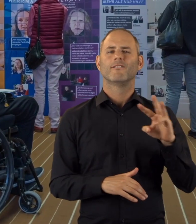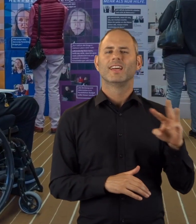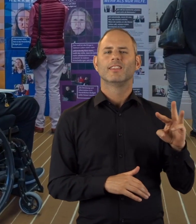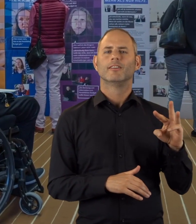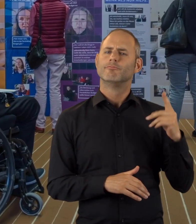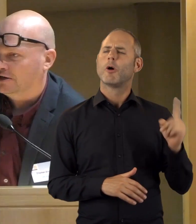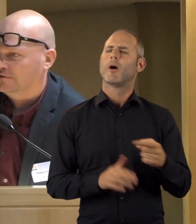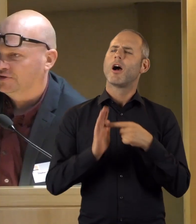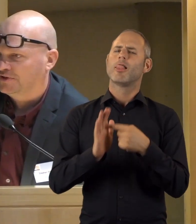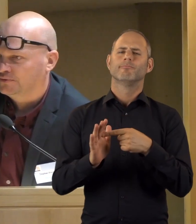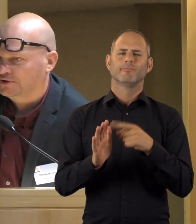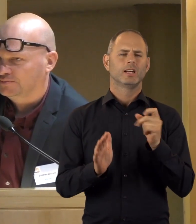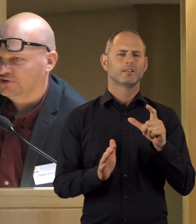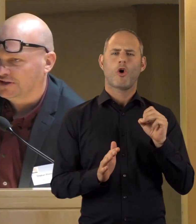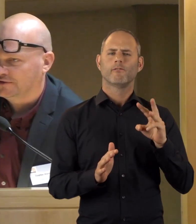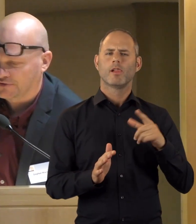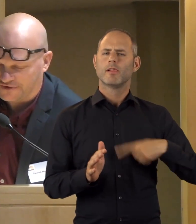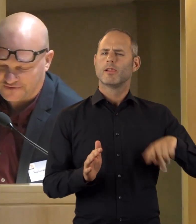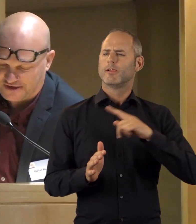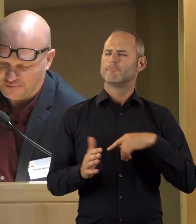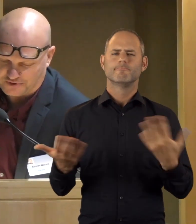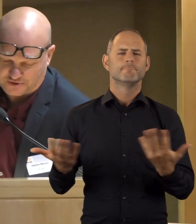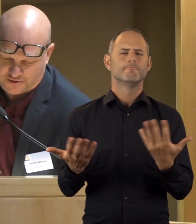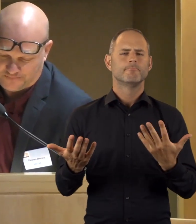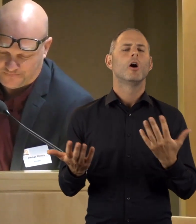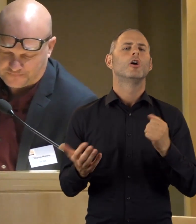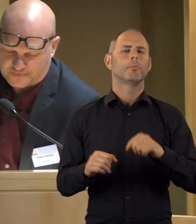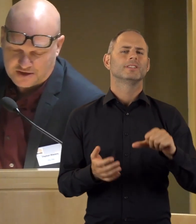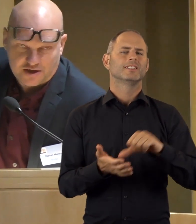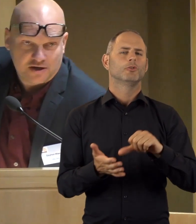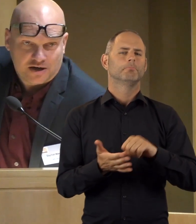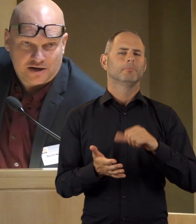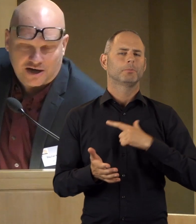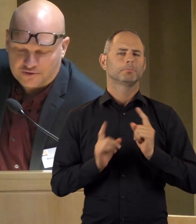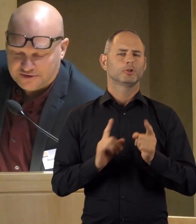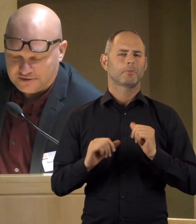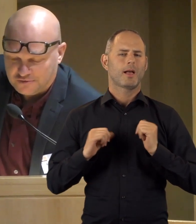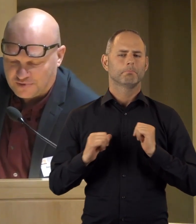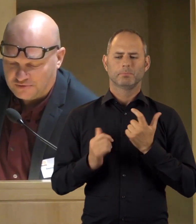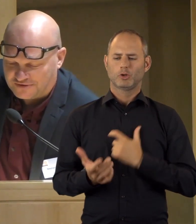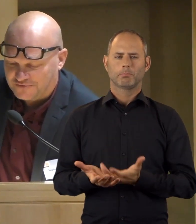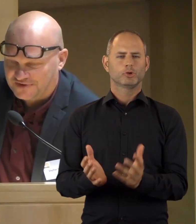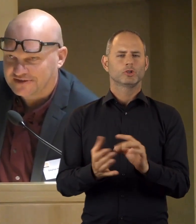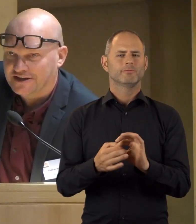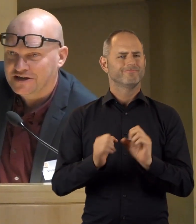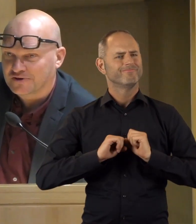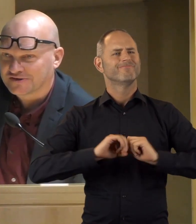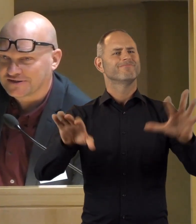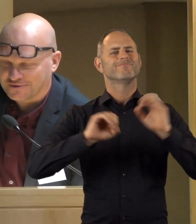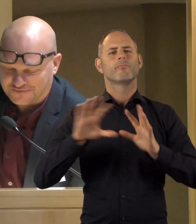Wieners vom KSL OWL erläuterte noch einmal die Beweggründe der Kompetenzzentren Selbstbestimmt Leben in NRW, dem persönlichen Budget